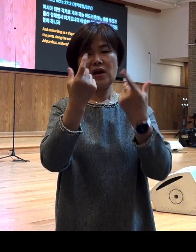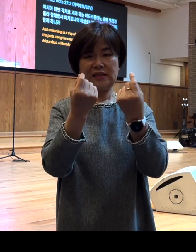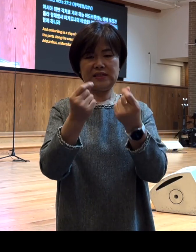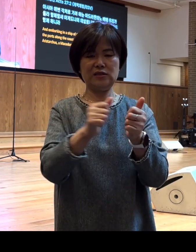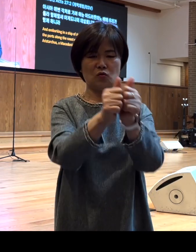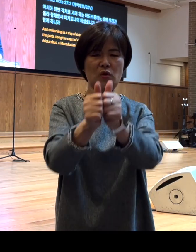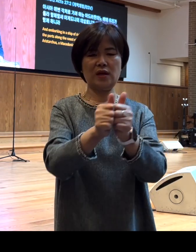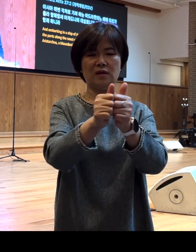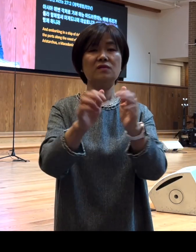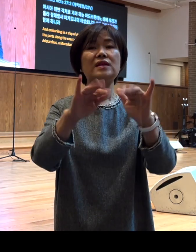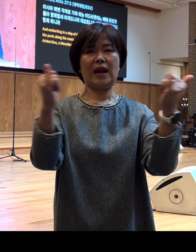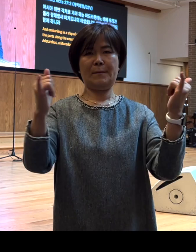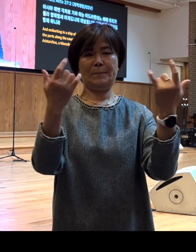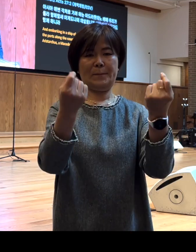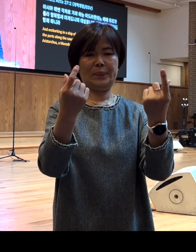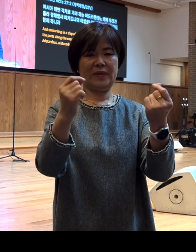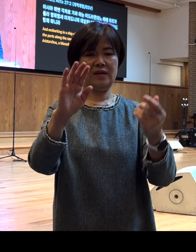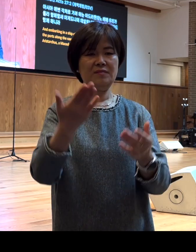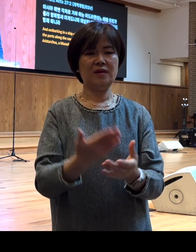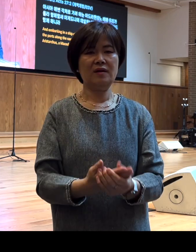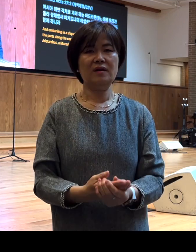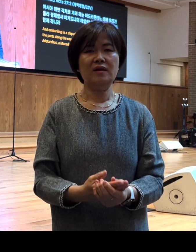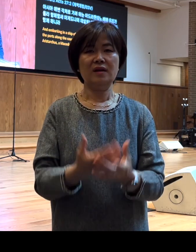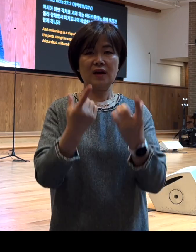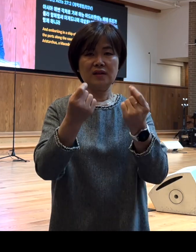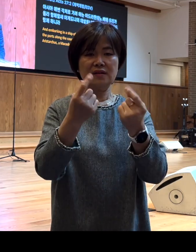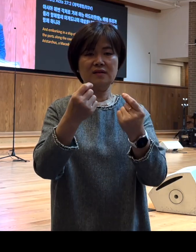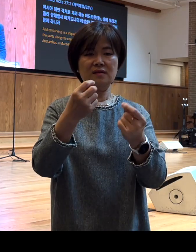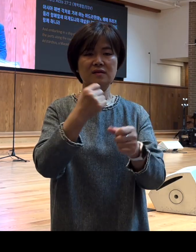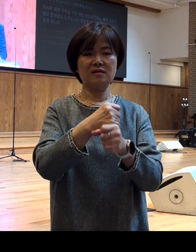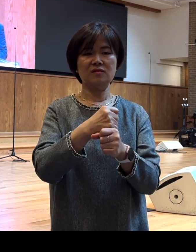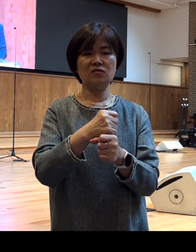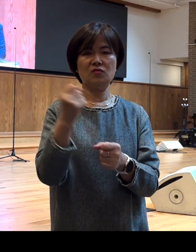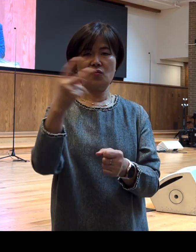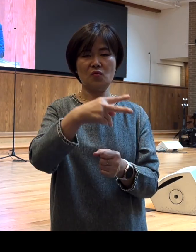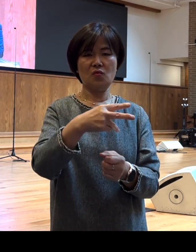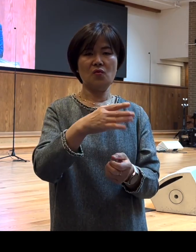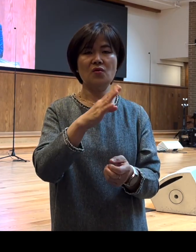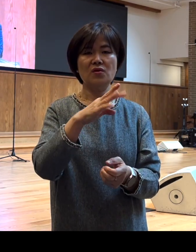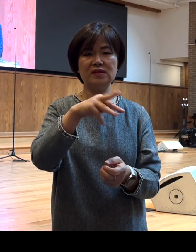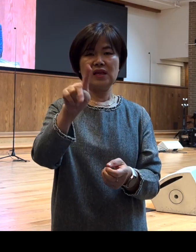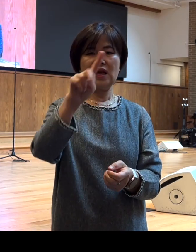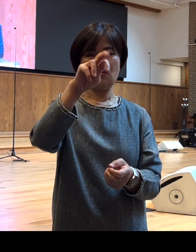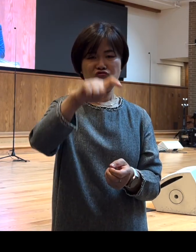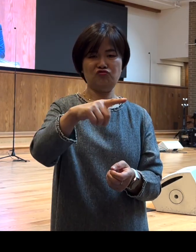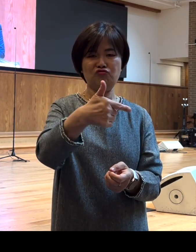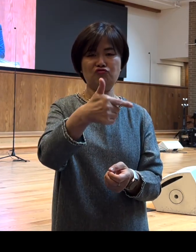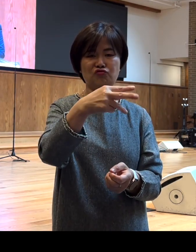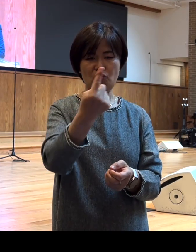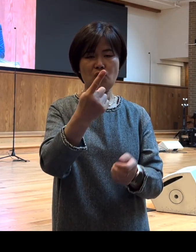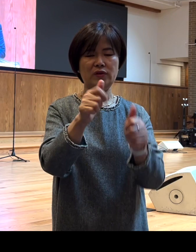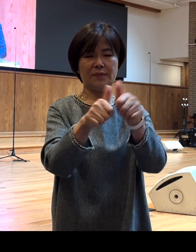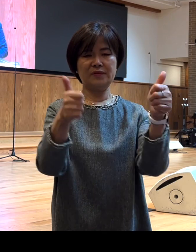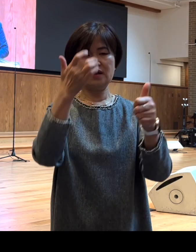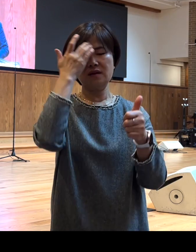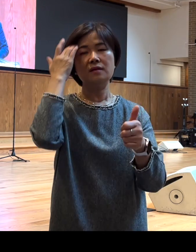인물이었습니다 그럼 같은 대살로니카 출신의 세군도라고 하는 인물은요 성경학자들이 보니까 이